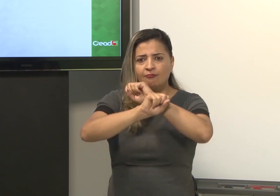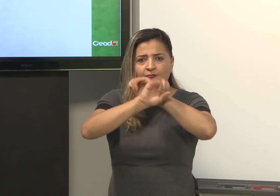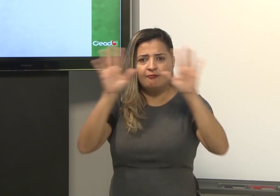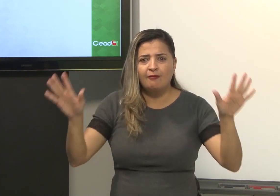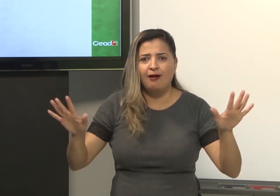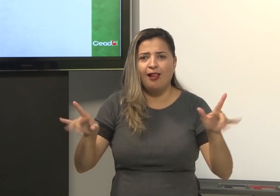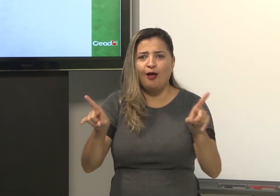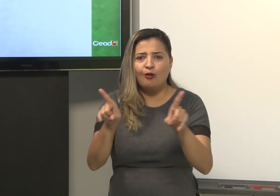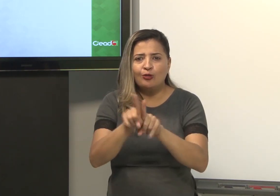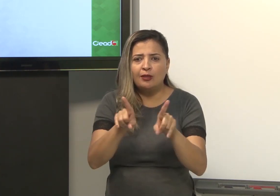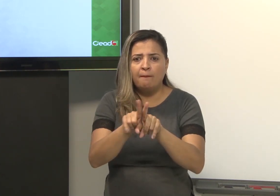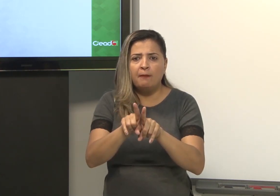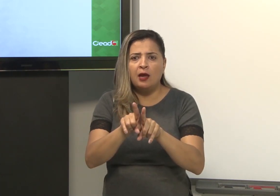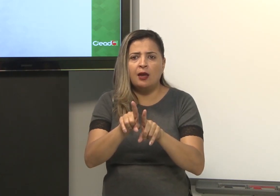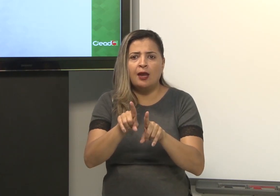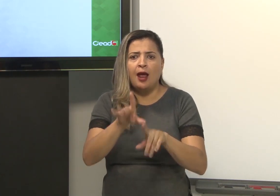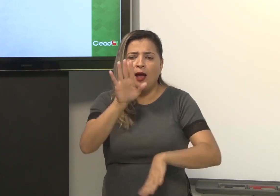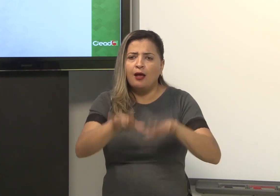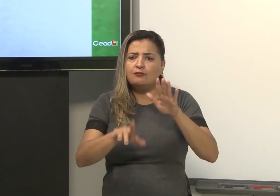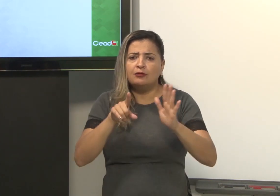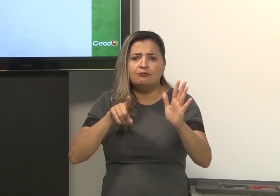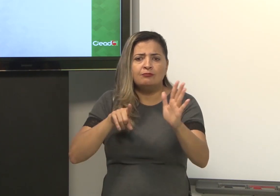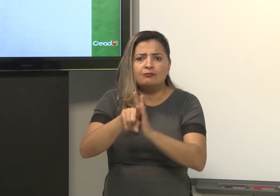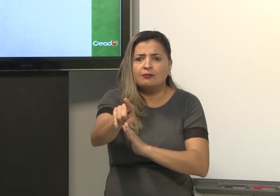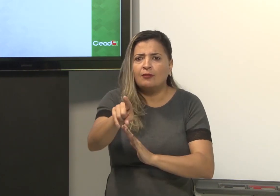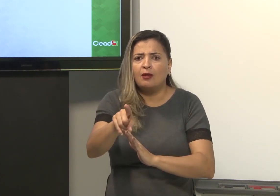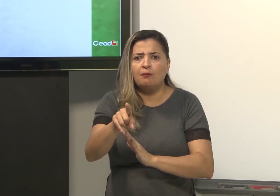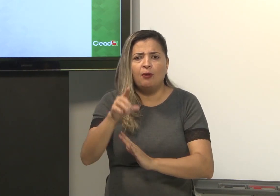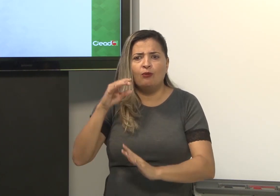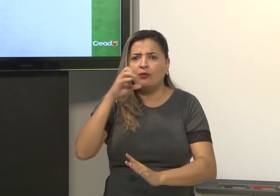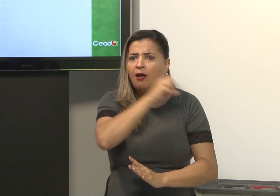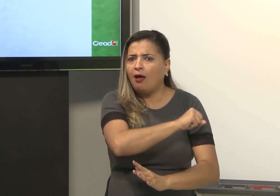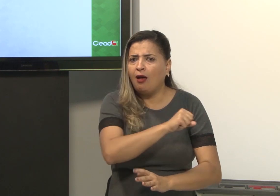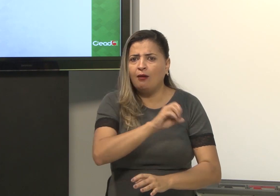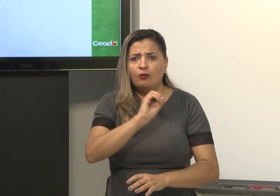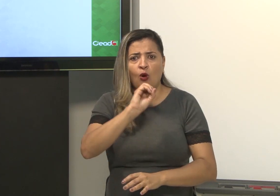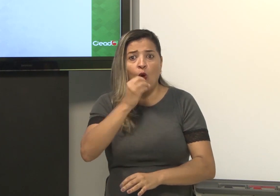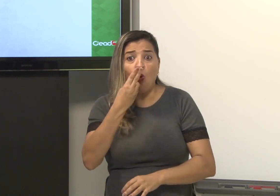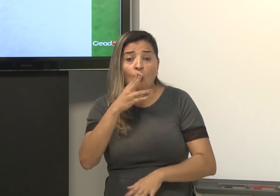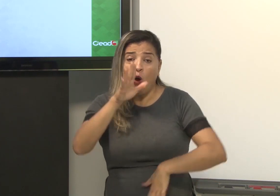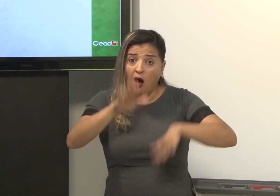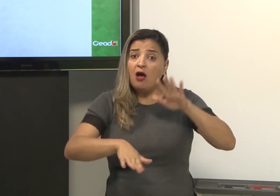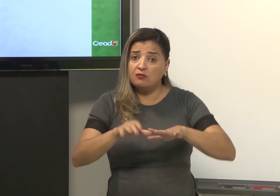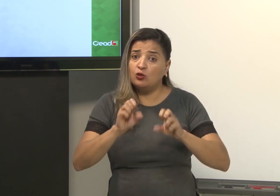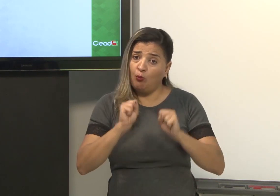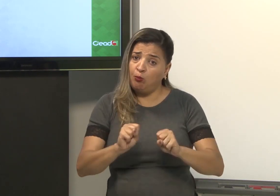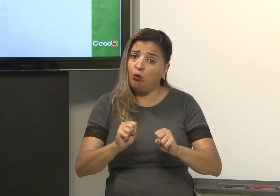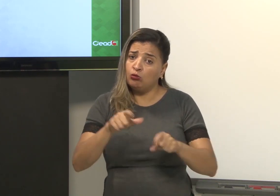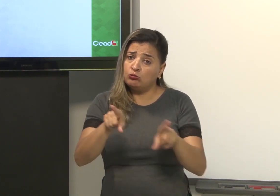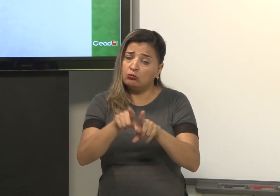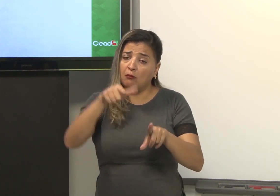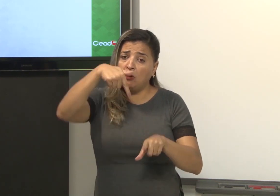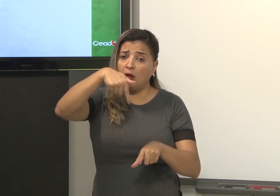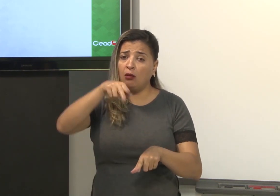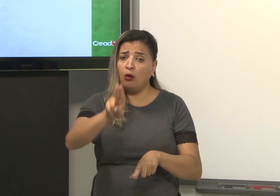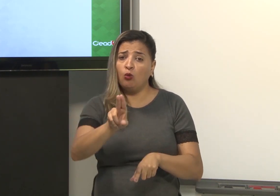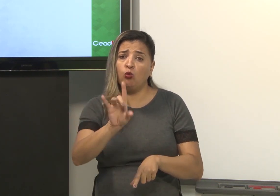dentro de algum contexto. Para ficar mais claro, para se entender melhor. Em uma pergunta. Ou